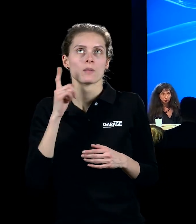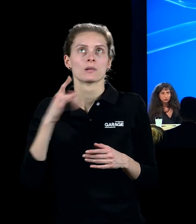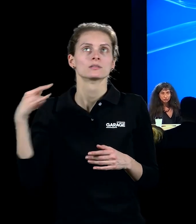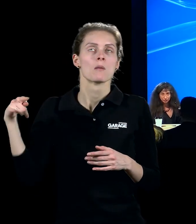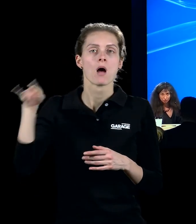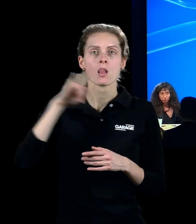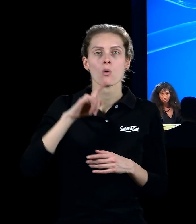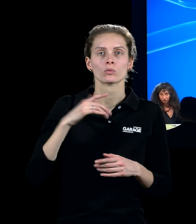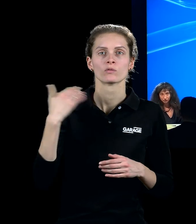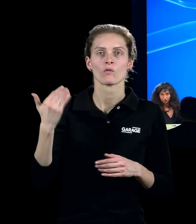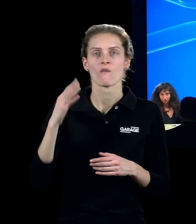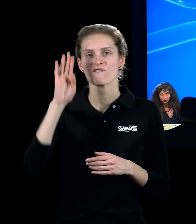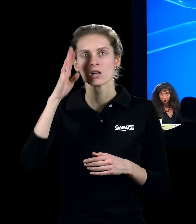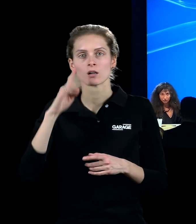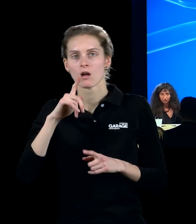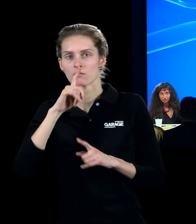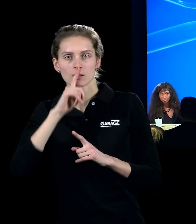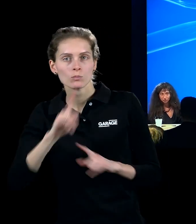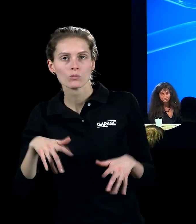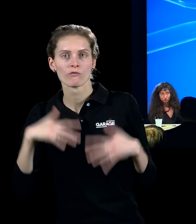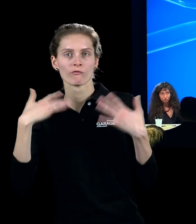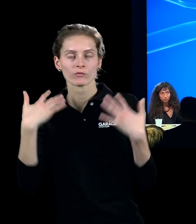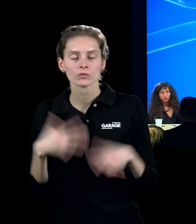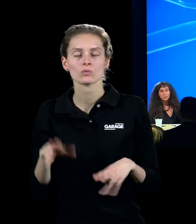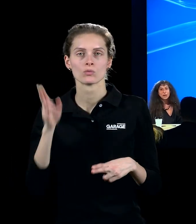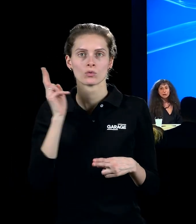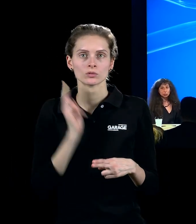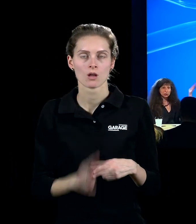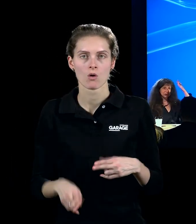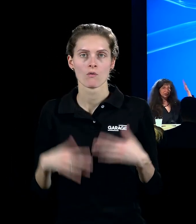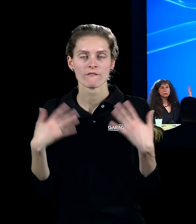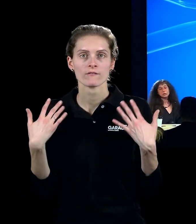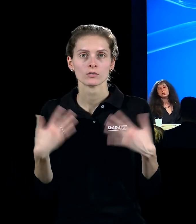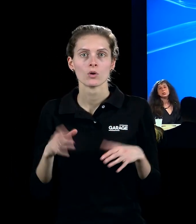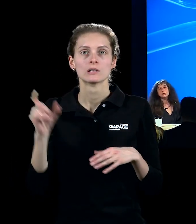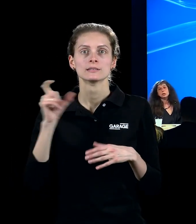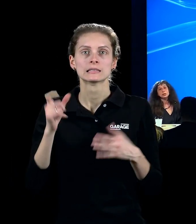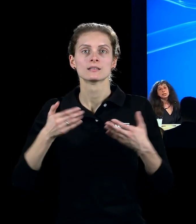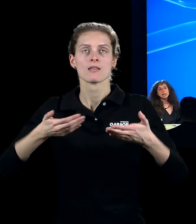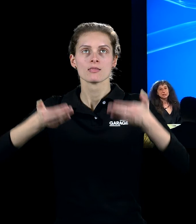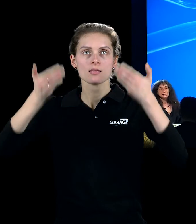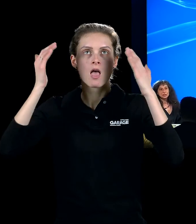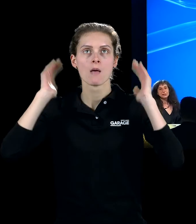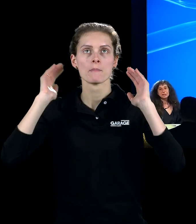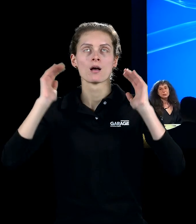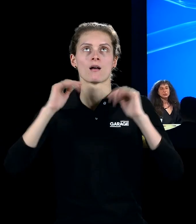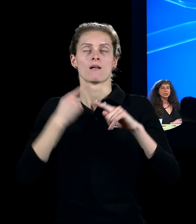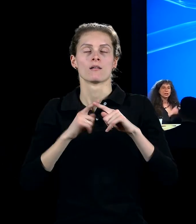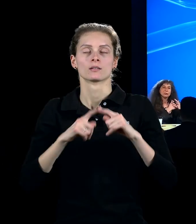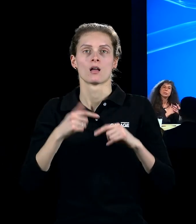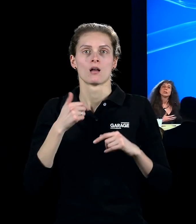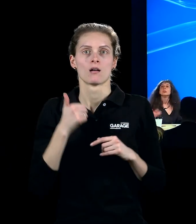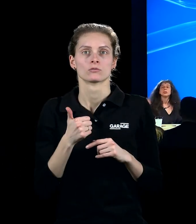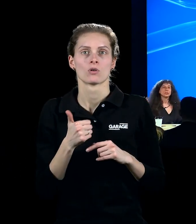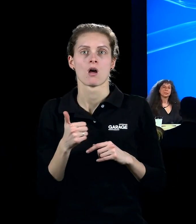дождь, потому что тогда не могут летать самолеты, тогда не так опасно, что разбомбят, и что синее небо это всегда угроза, а здесь это синее небо, это